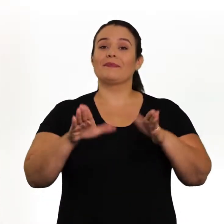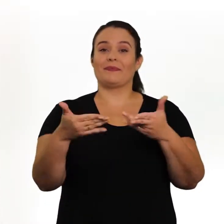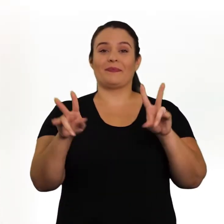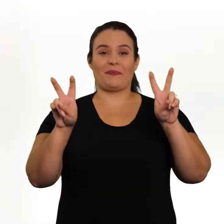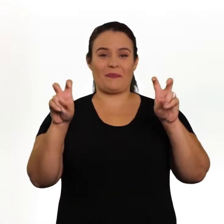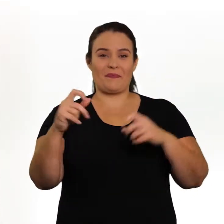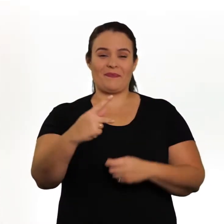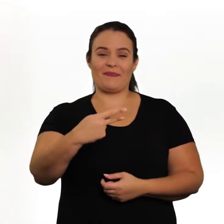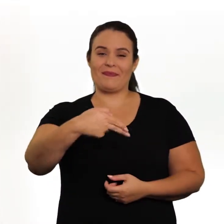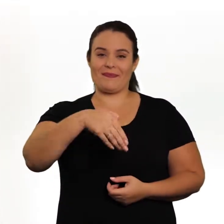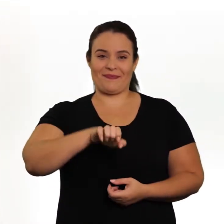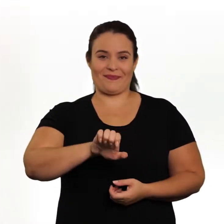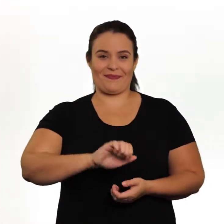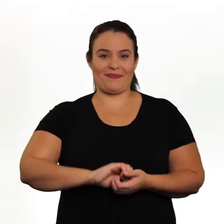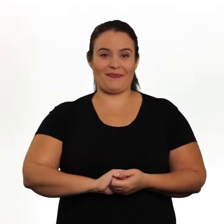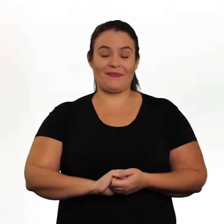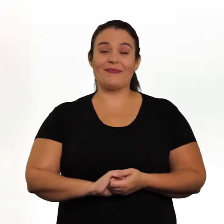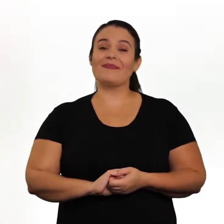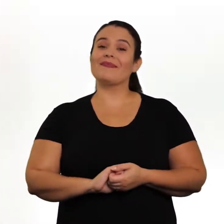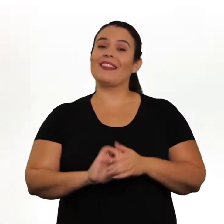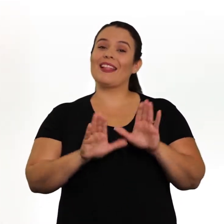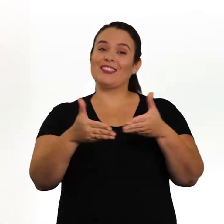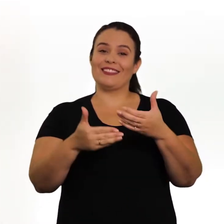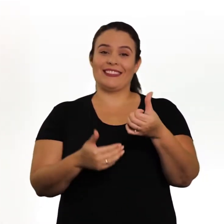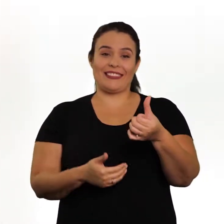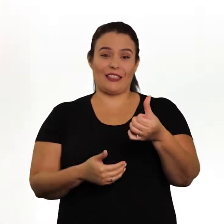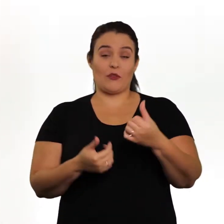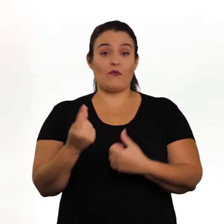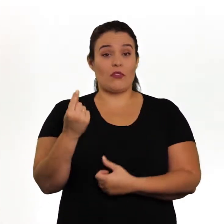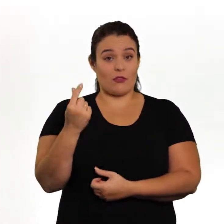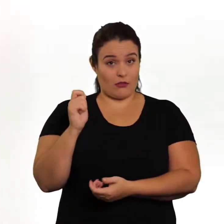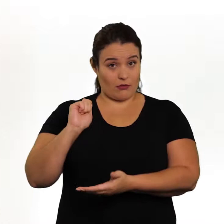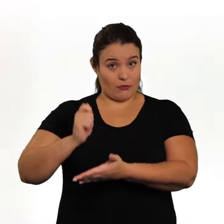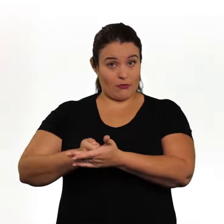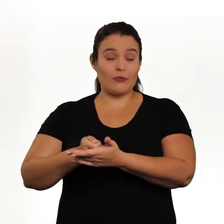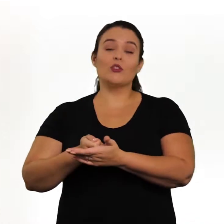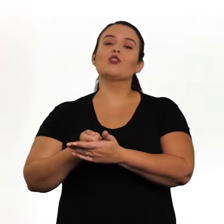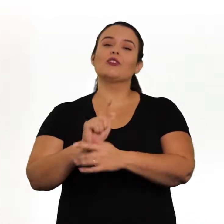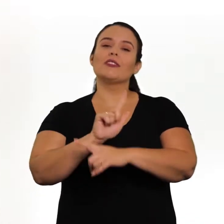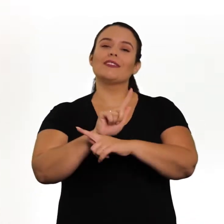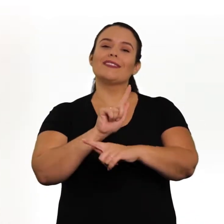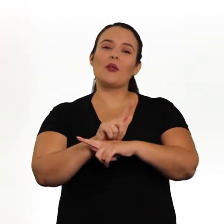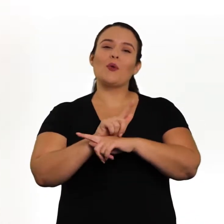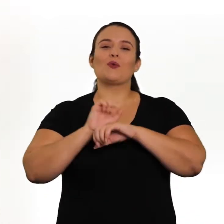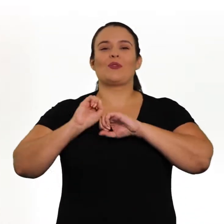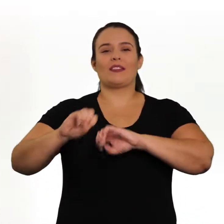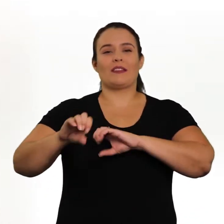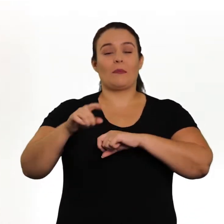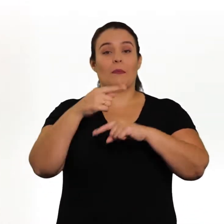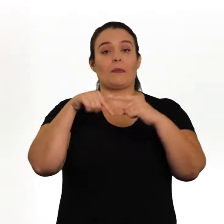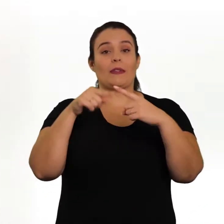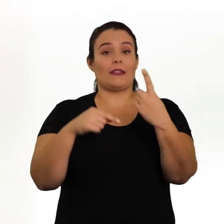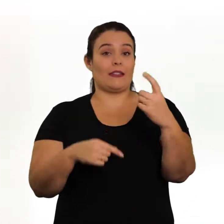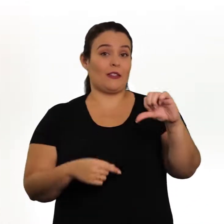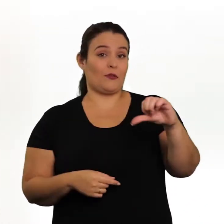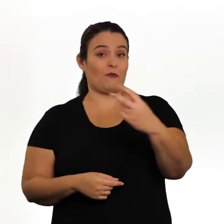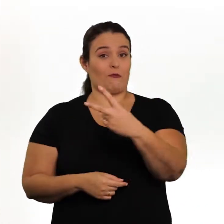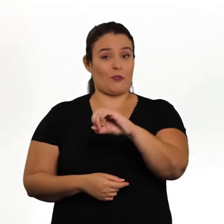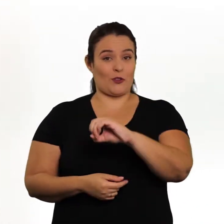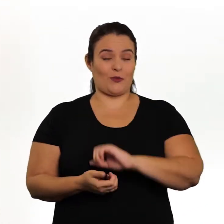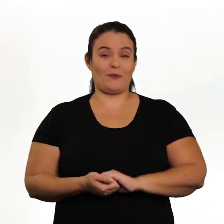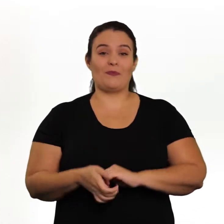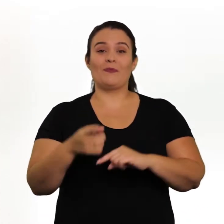Eixo temático, PNE. Eixo 6. Financiamento e gestão da educação. Metas 19 e 20.